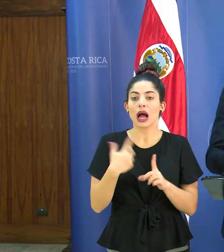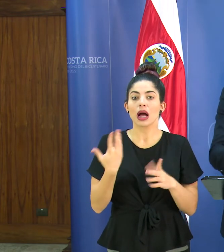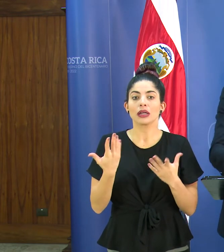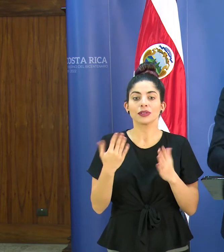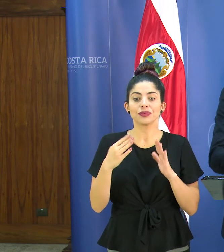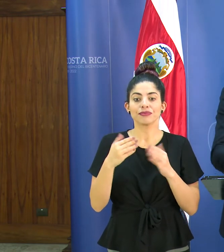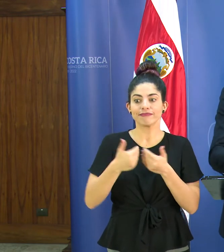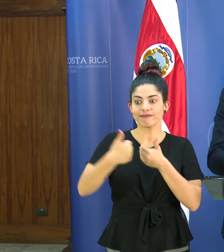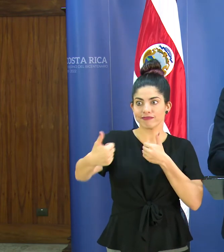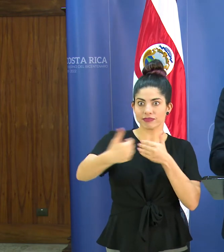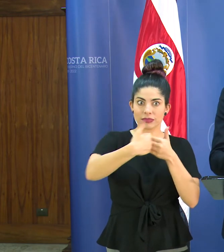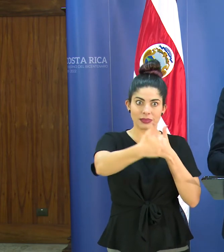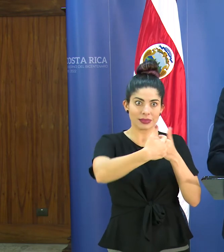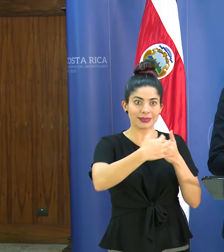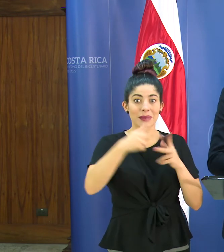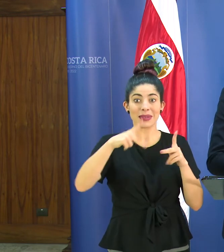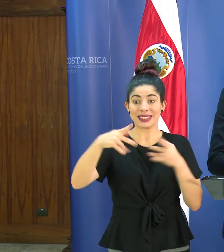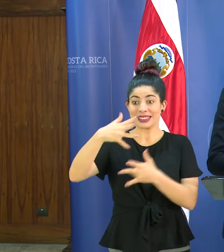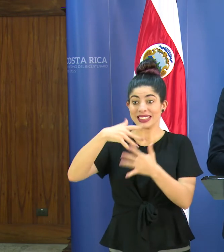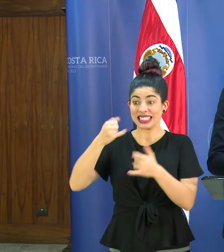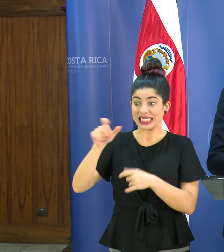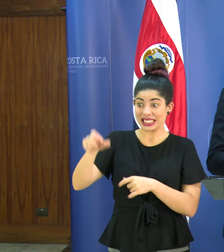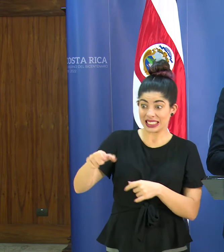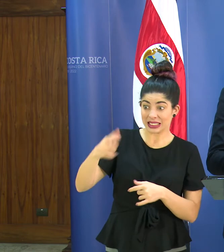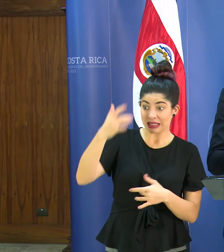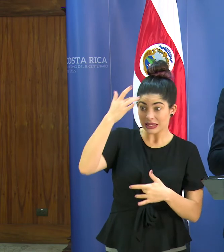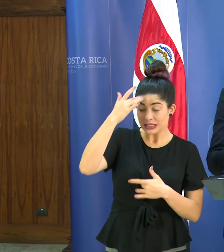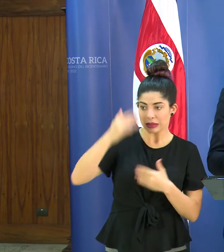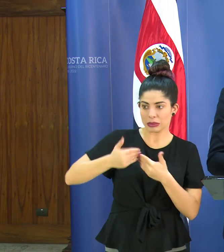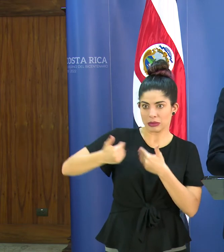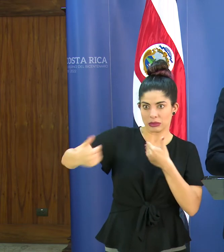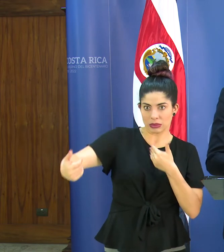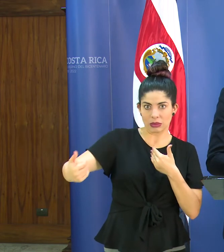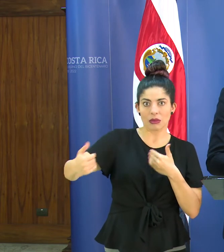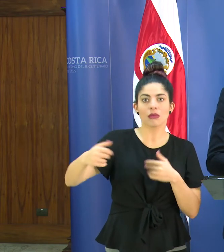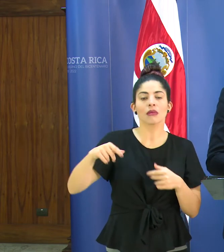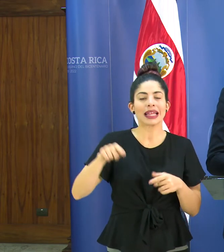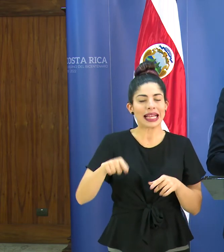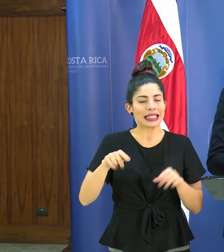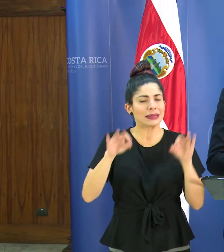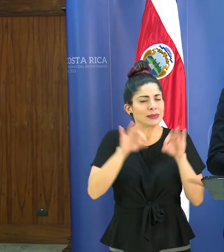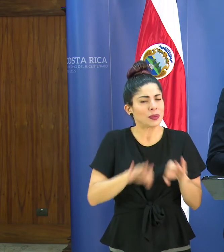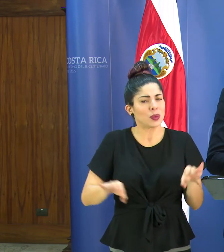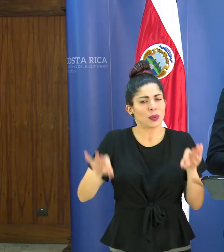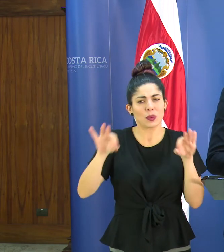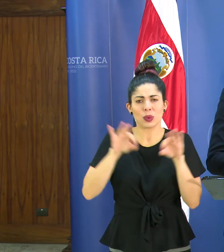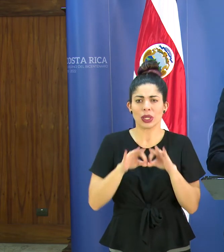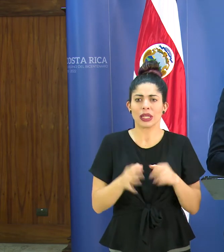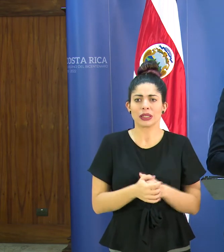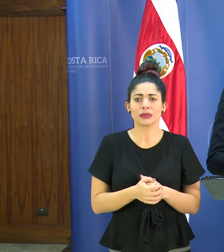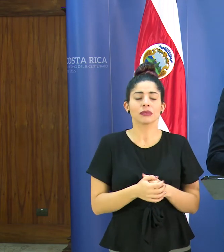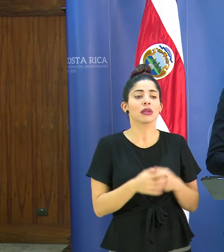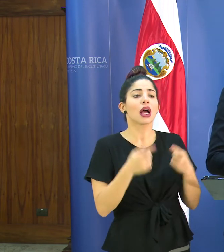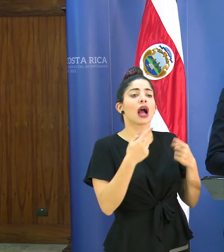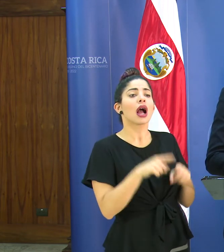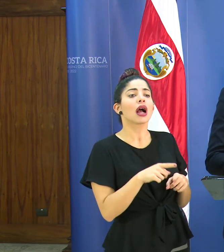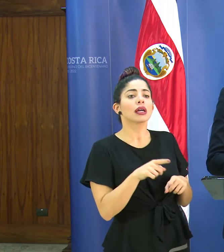que es el distanciamiento incluso social cuando hay síntomas respiratorios cobran una importancia enorme está